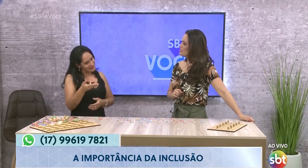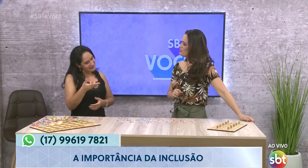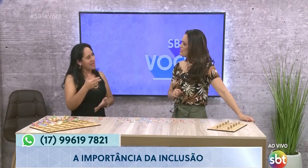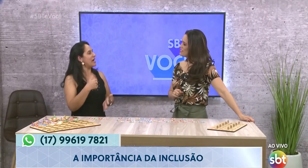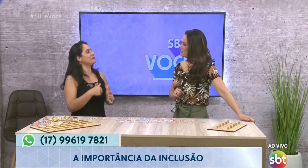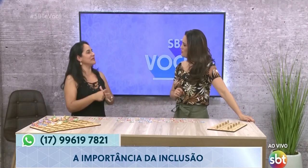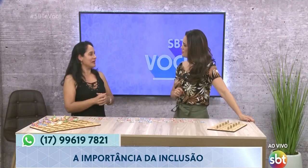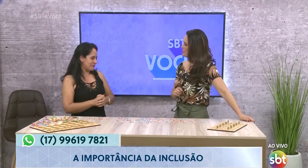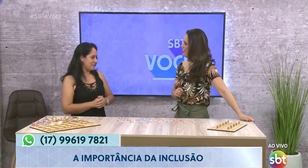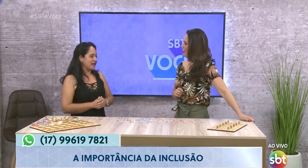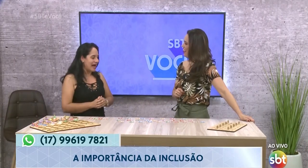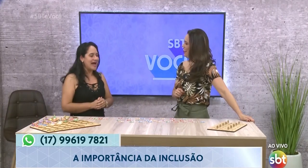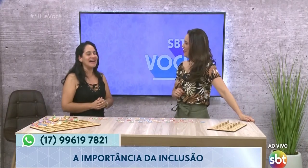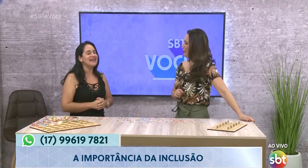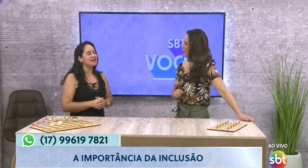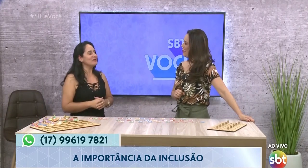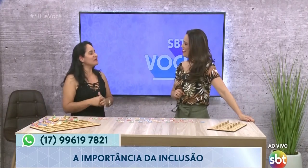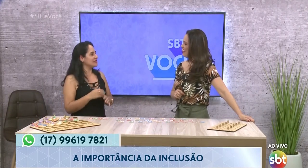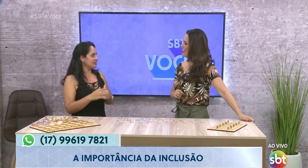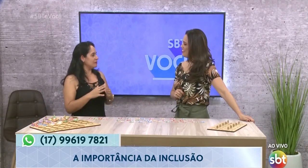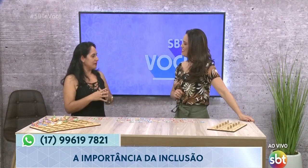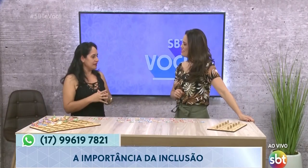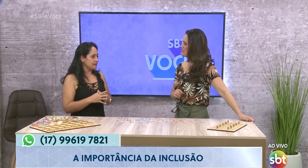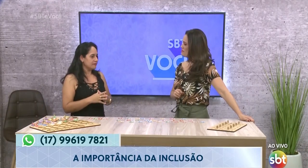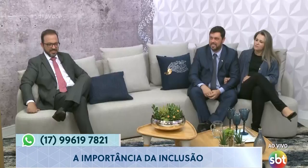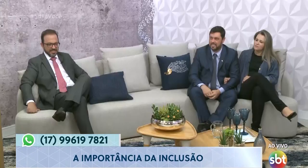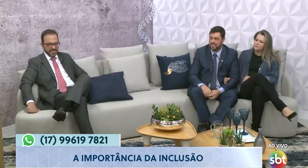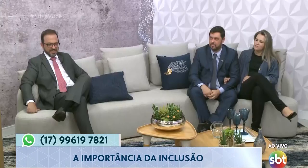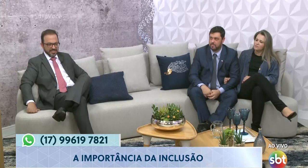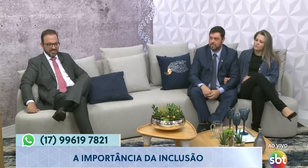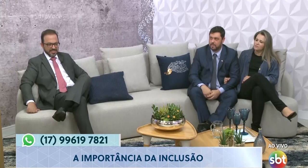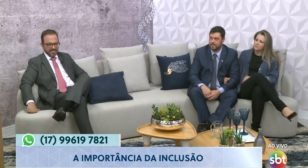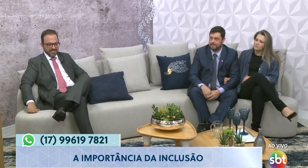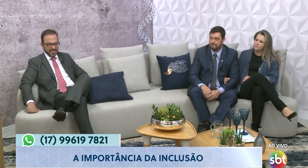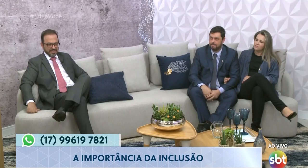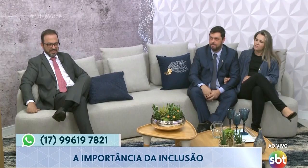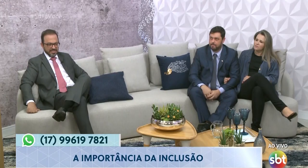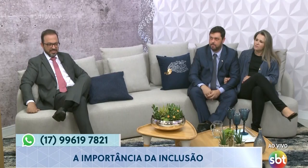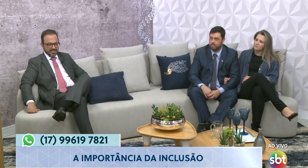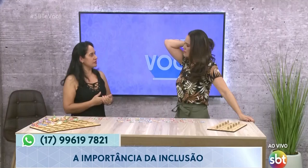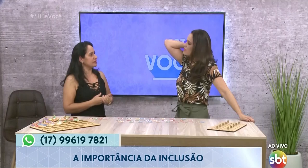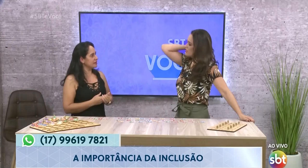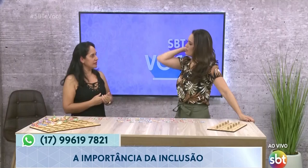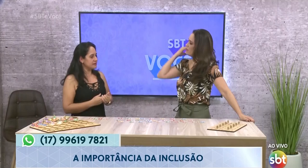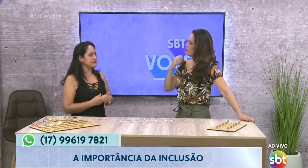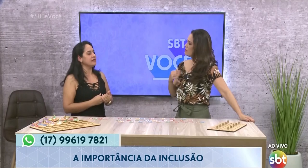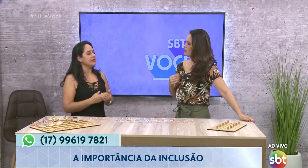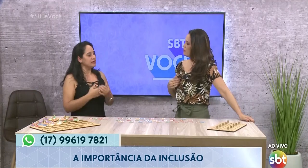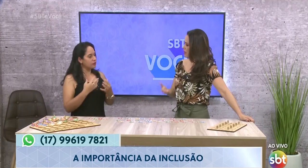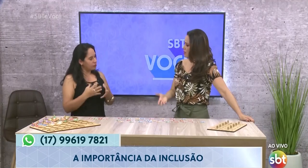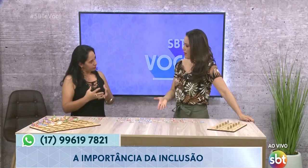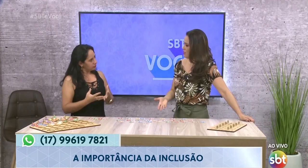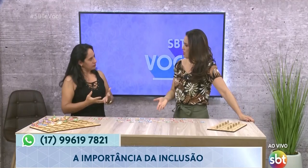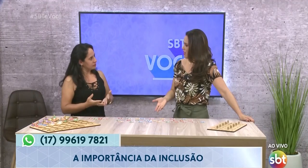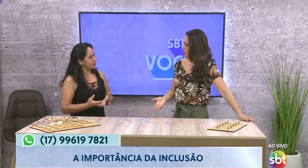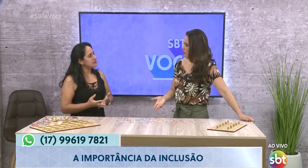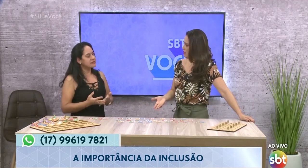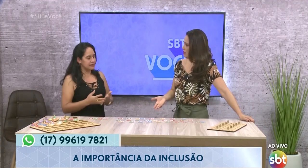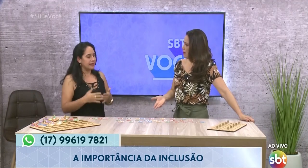mais rápida pra conseguir aprender, mas tudo é do nosso desejo, nosso interesse. E prática, né? Sim,